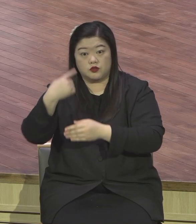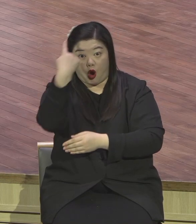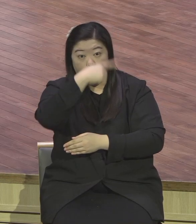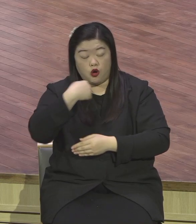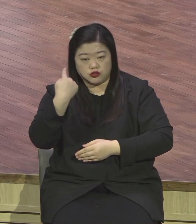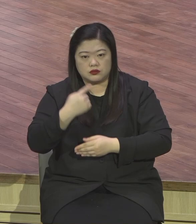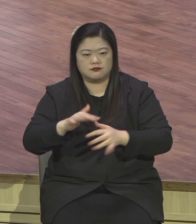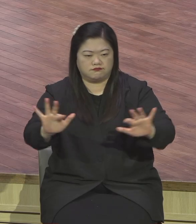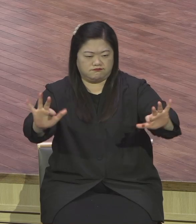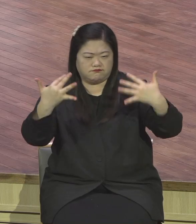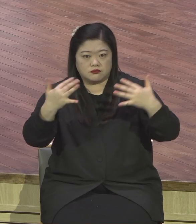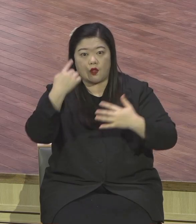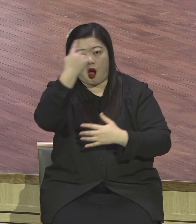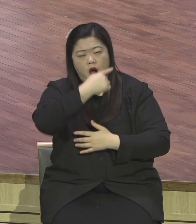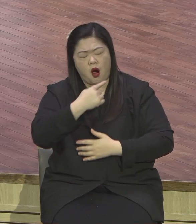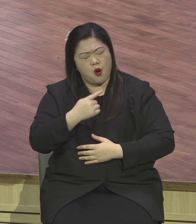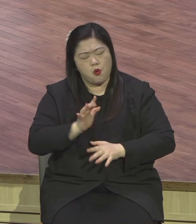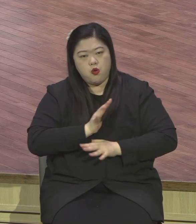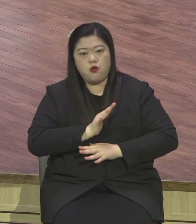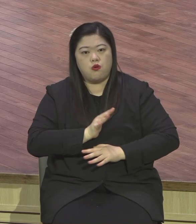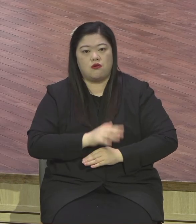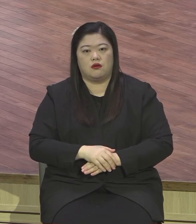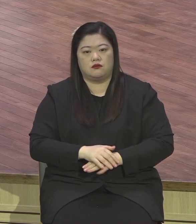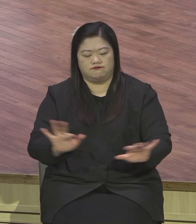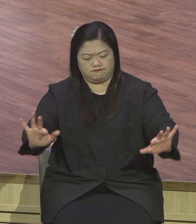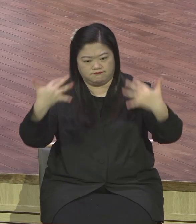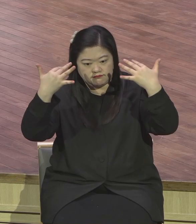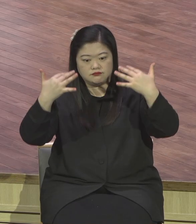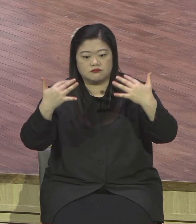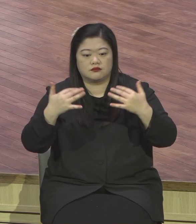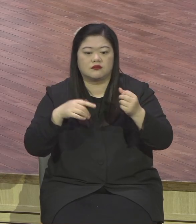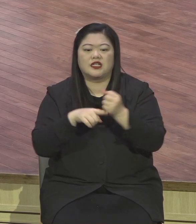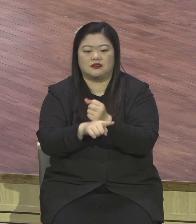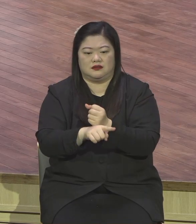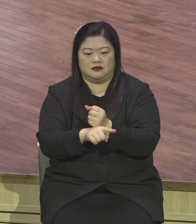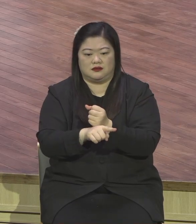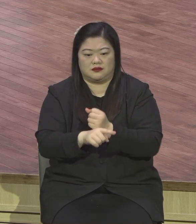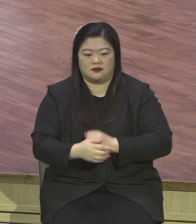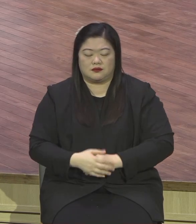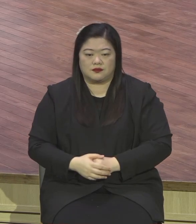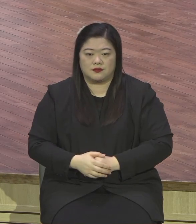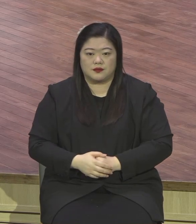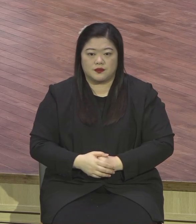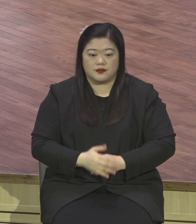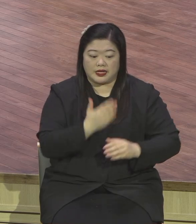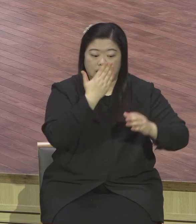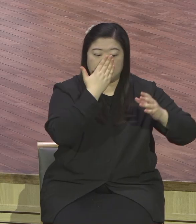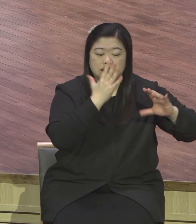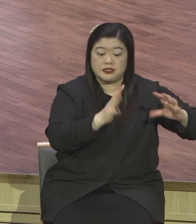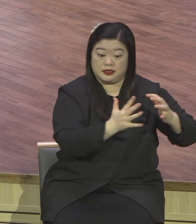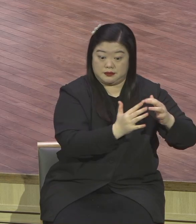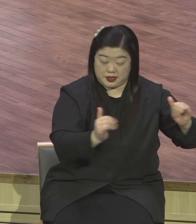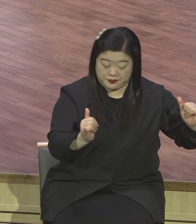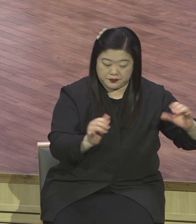망한다는 것입니다. 꼭 들으라는 얘기에요. 이 말씀은 최고판 이스라엘 백성들과 신해산에서 언약을